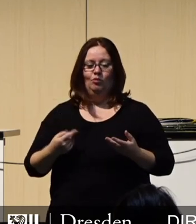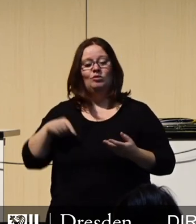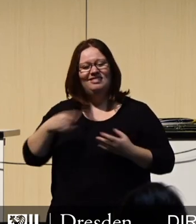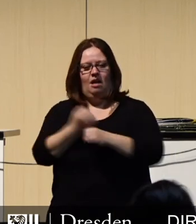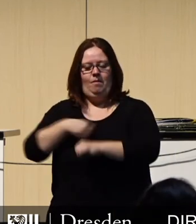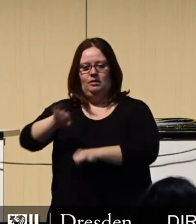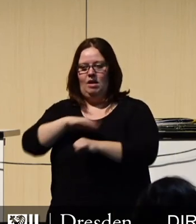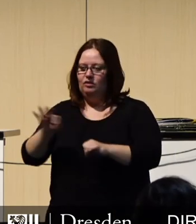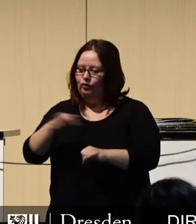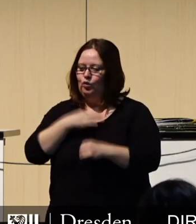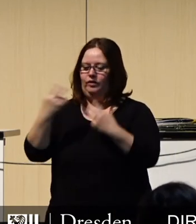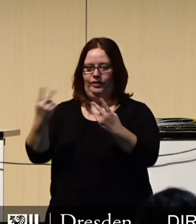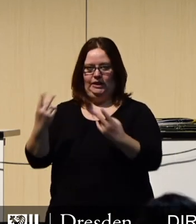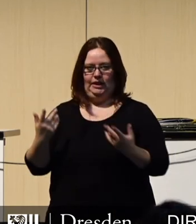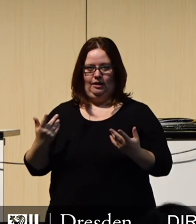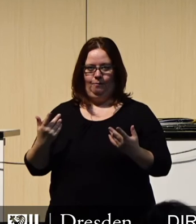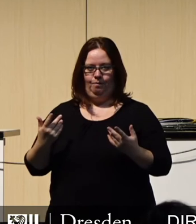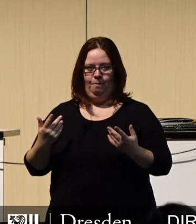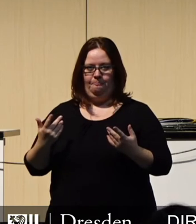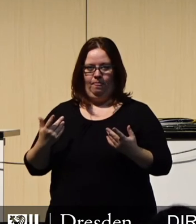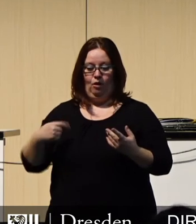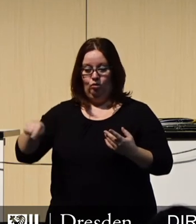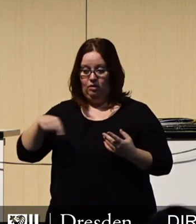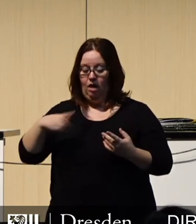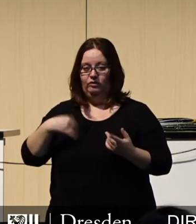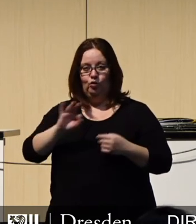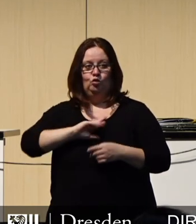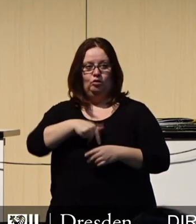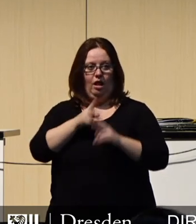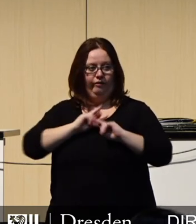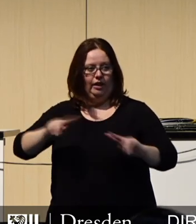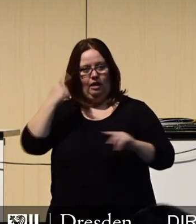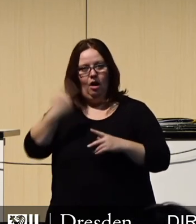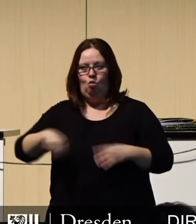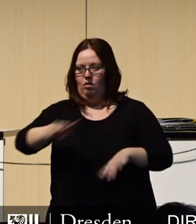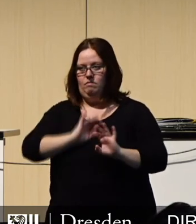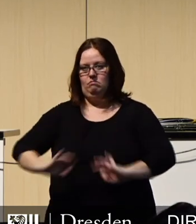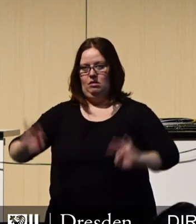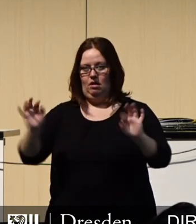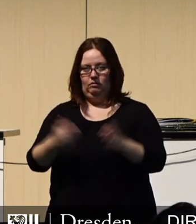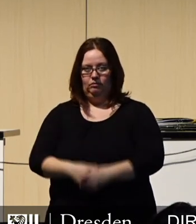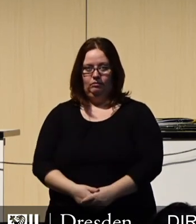Arbeitsplätze ist in meinen Augen der wichtigste Pfand für den sozialen Frieden in unserer Stadt.